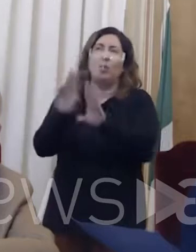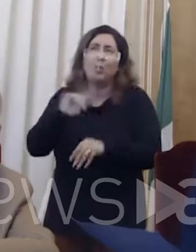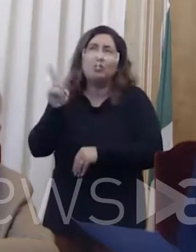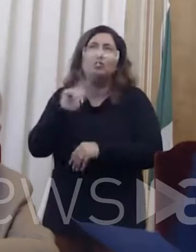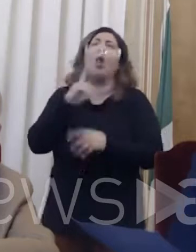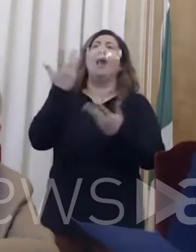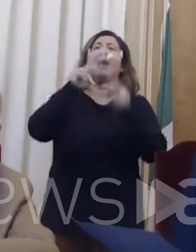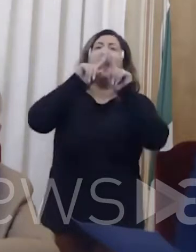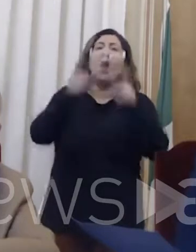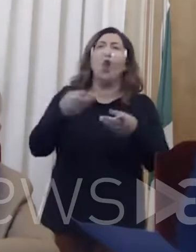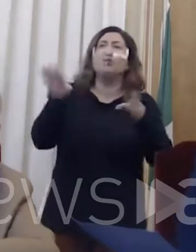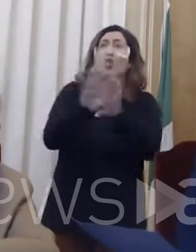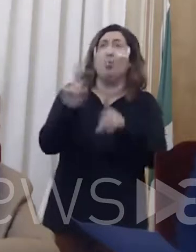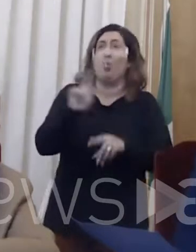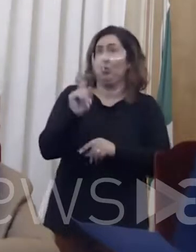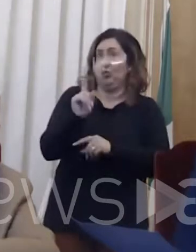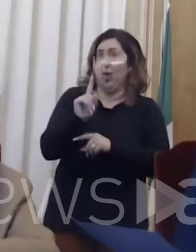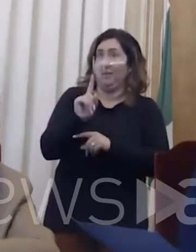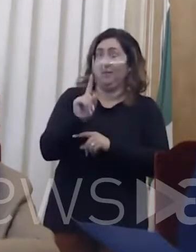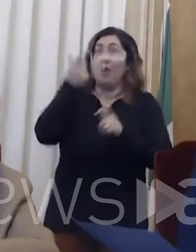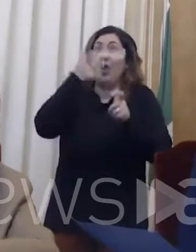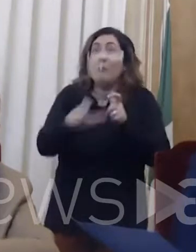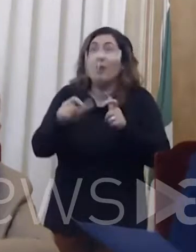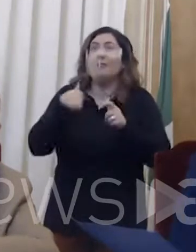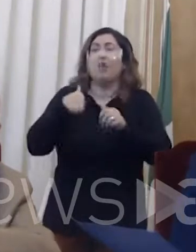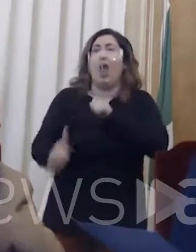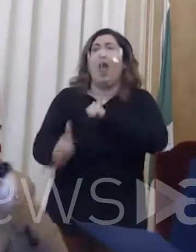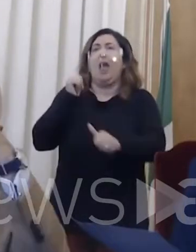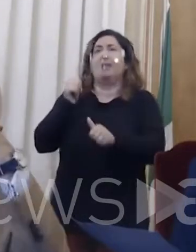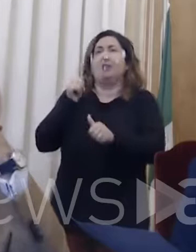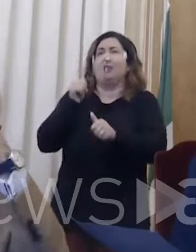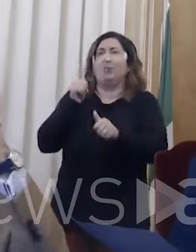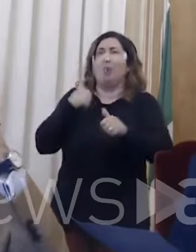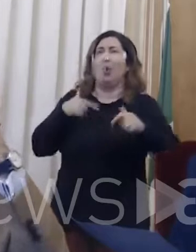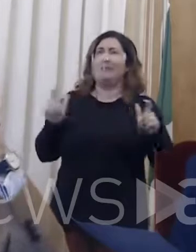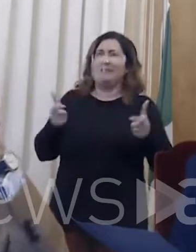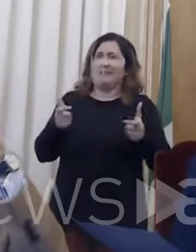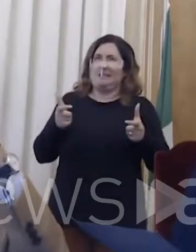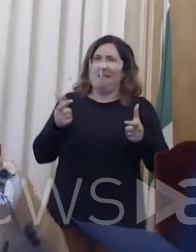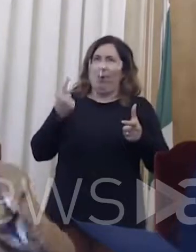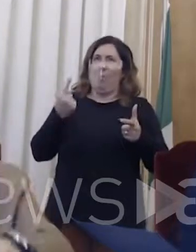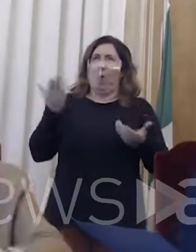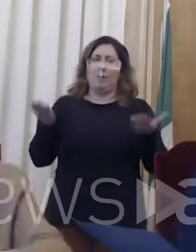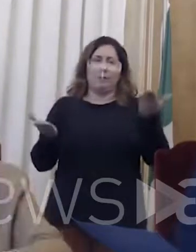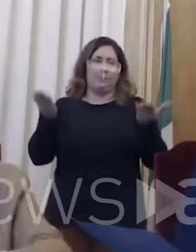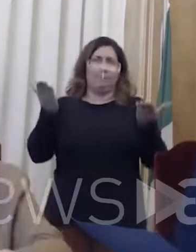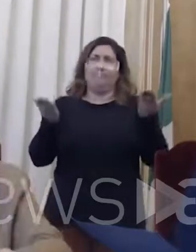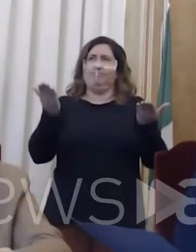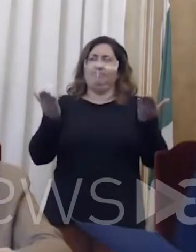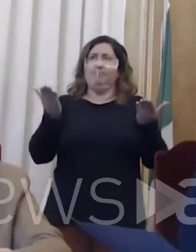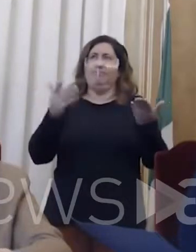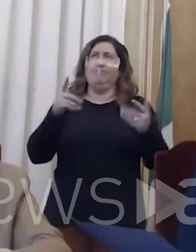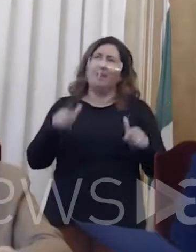negozi, proprio perché anticipiamo con scelte che sono messe sul piatto della bilancia nel modo meno